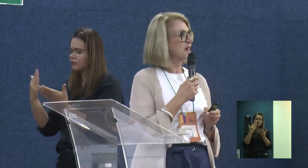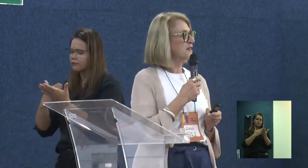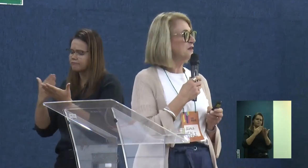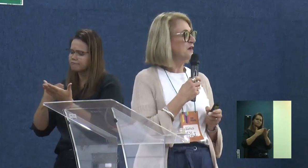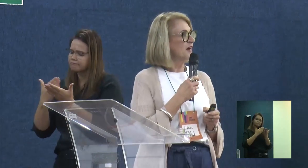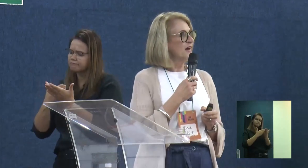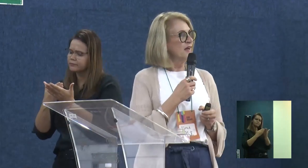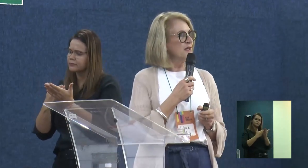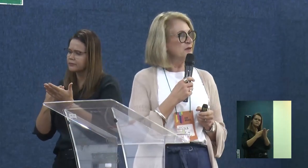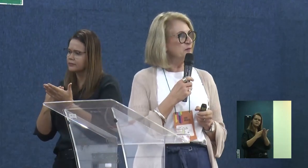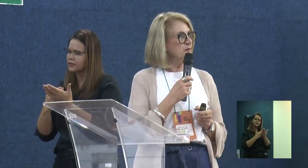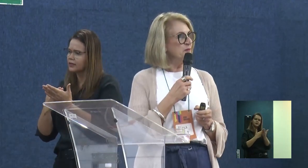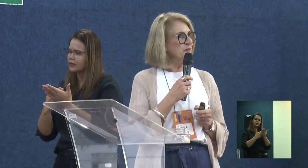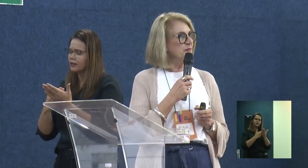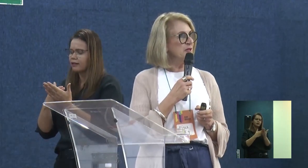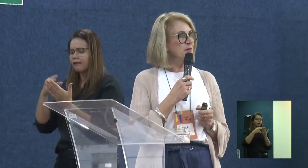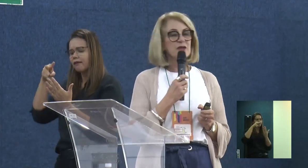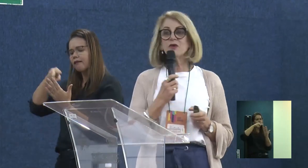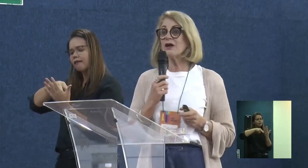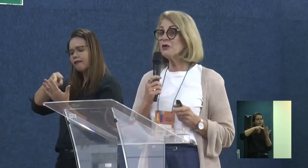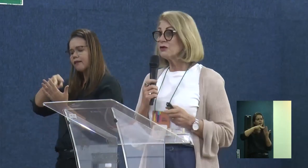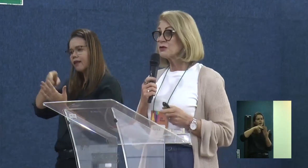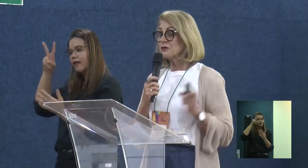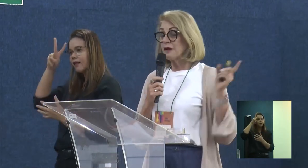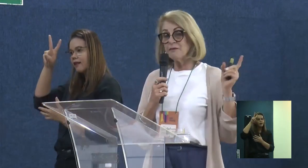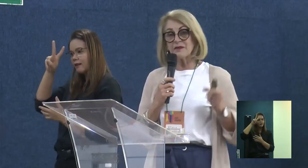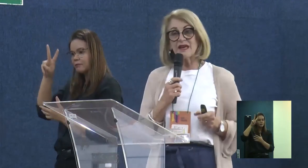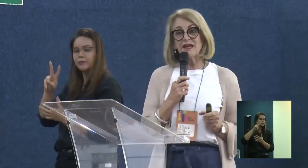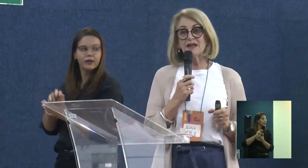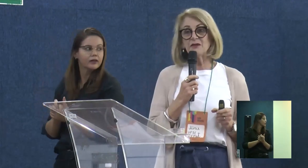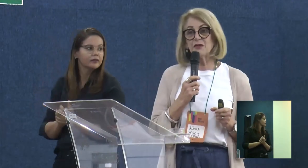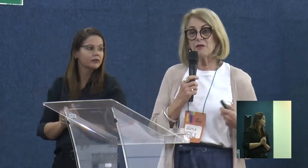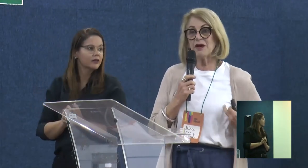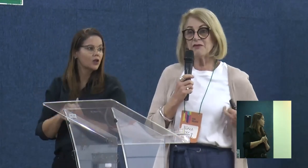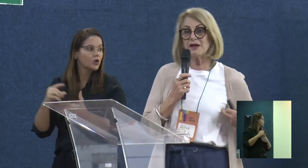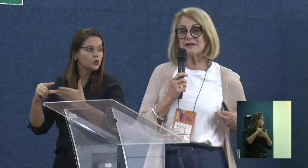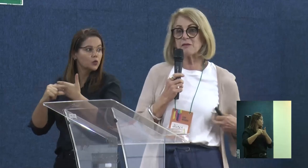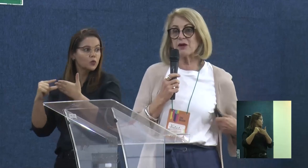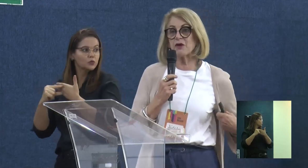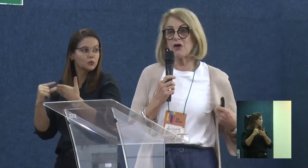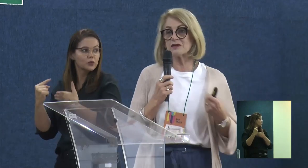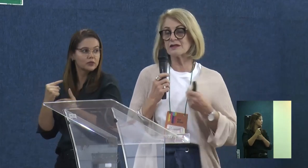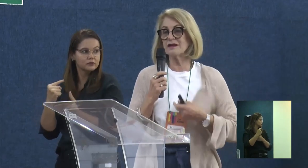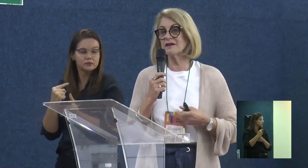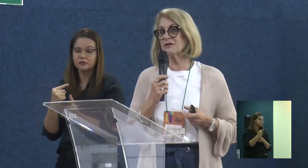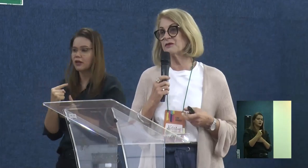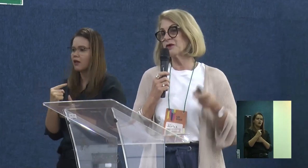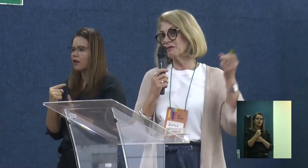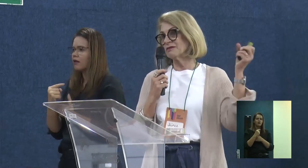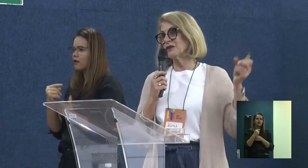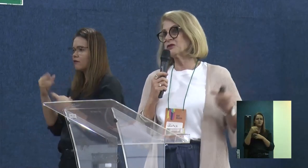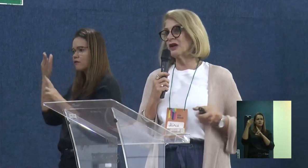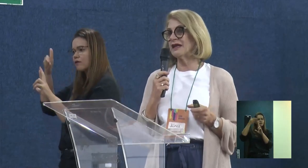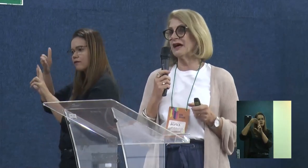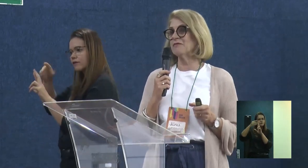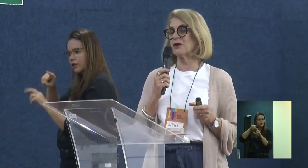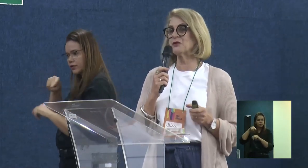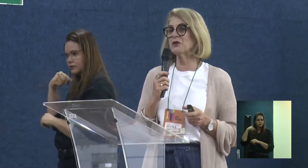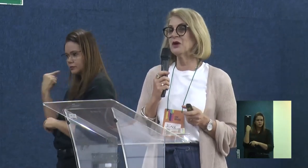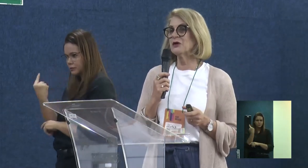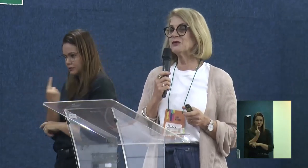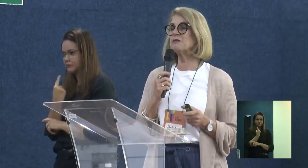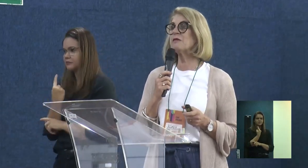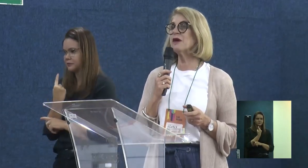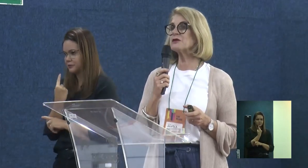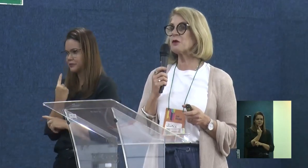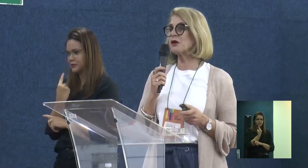cadernos lá, e me lembrei do Gadot, que foi uma referência para nós, eu sou lá